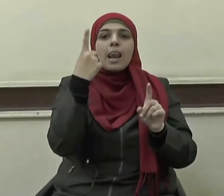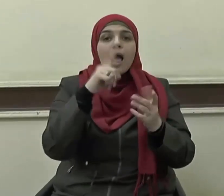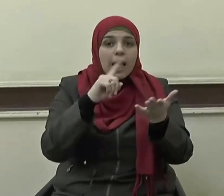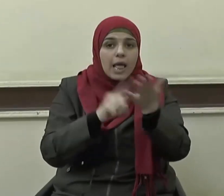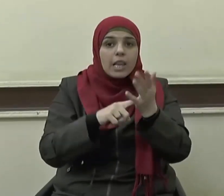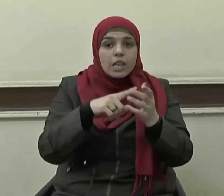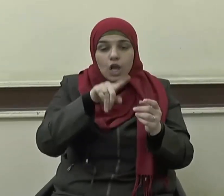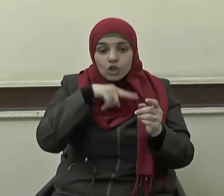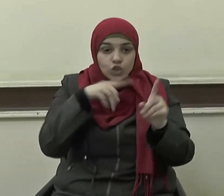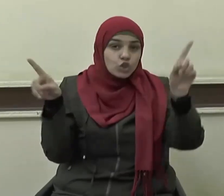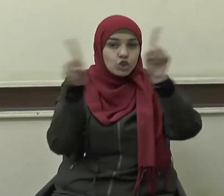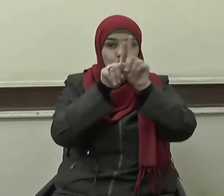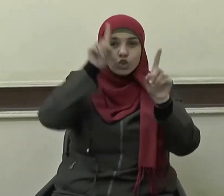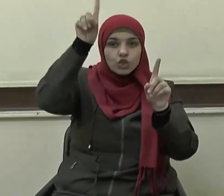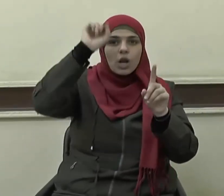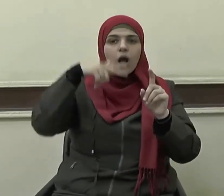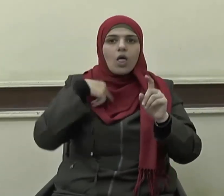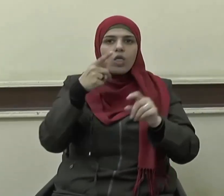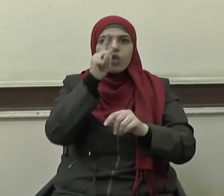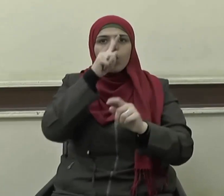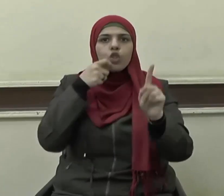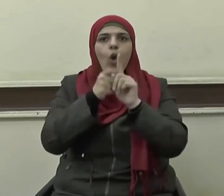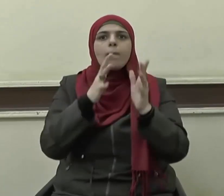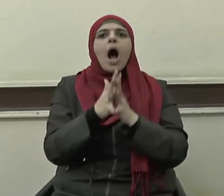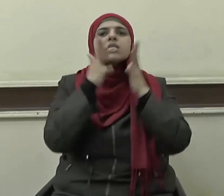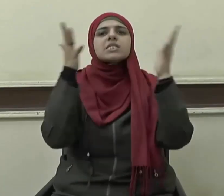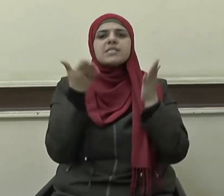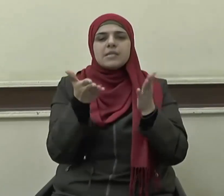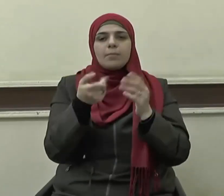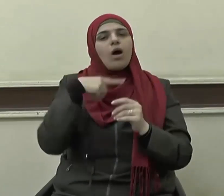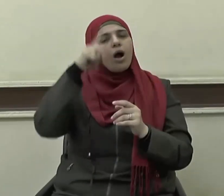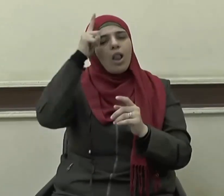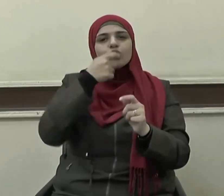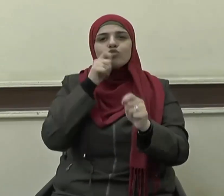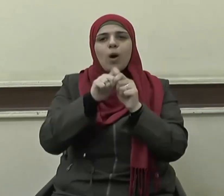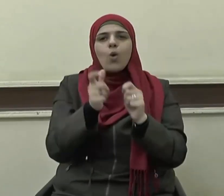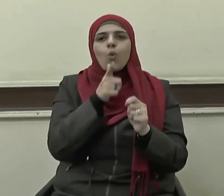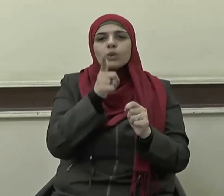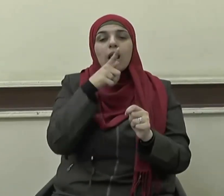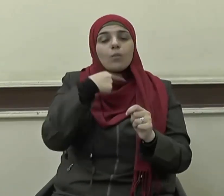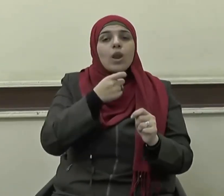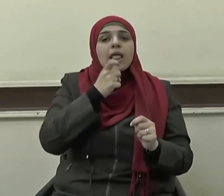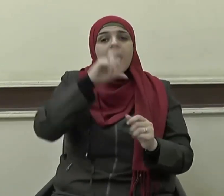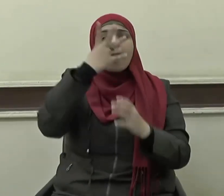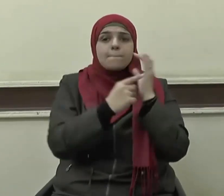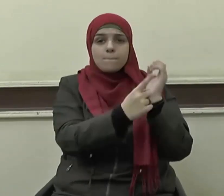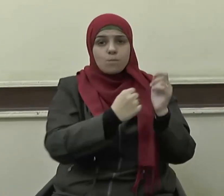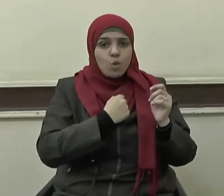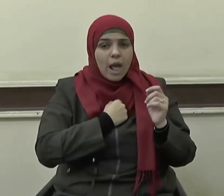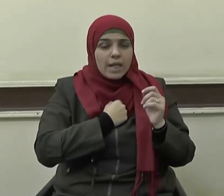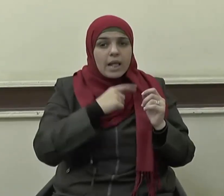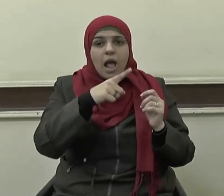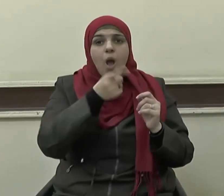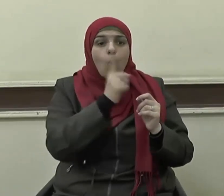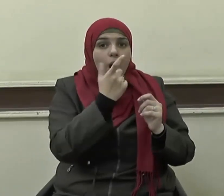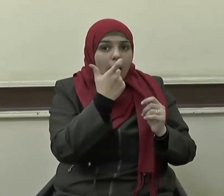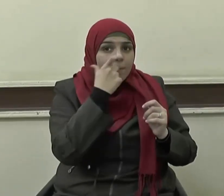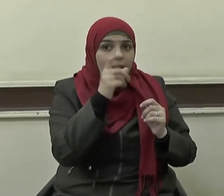الشرك لظلم عظيم وقال سبحانه يا بني إنها إن تقم ثقال